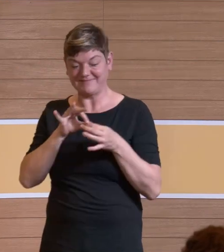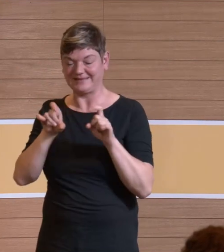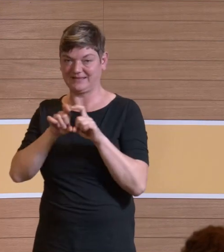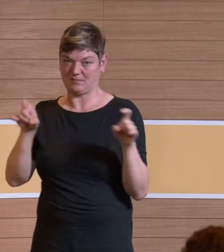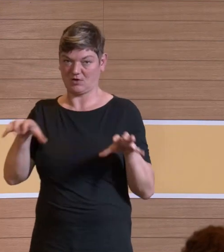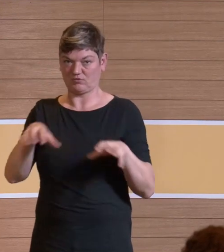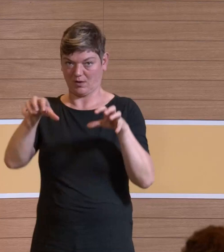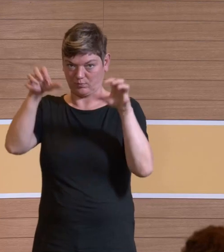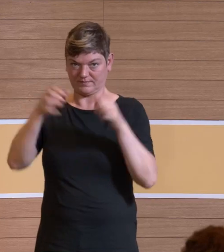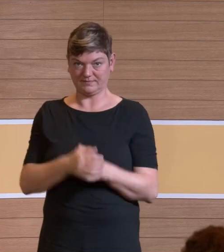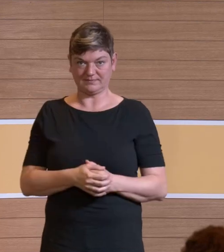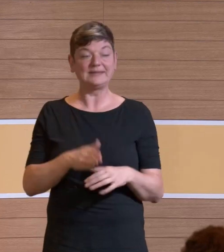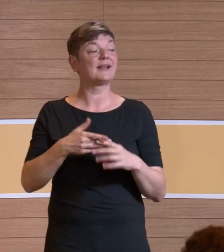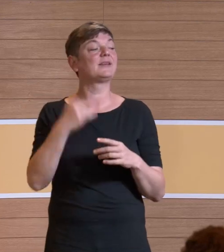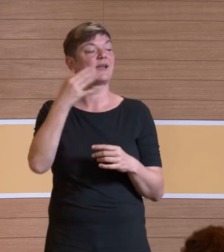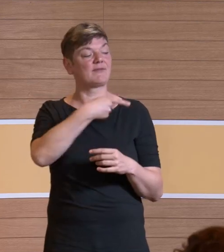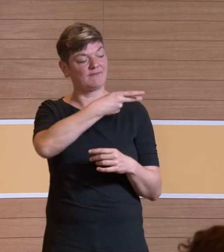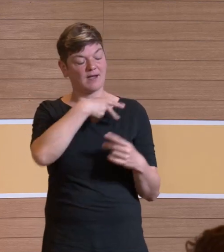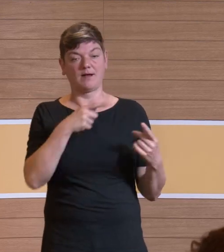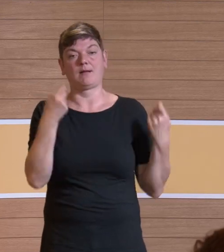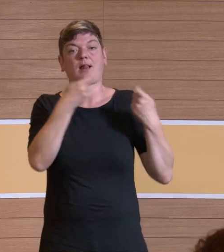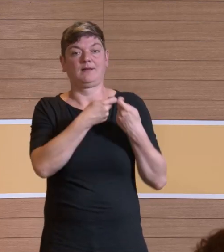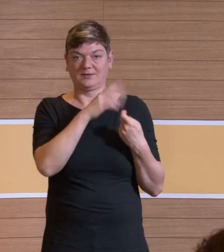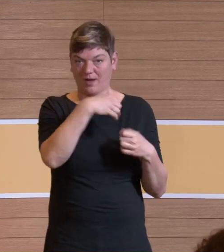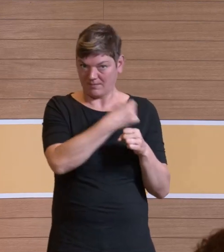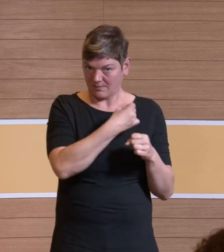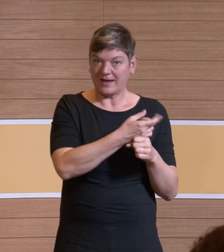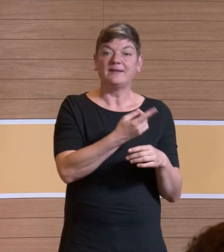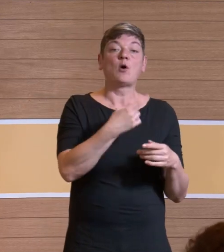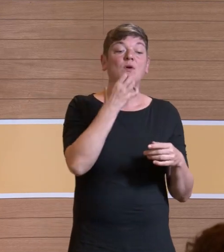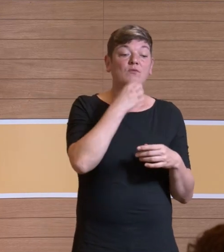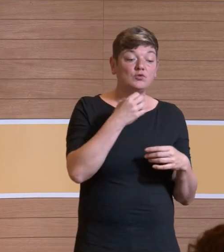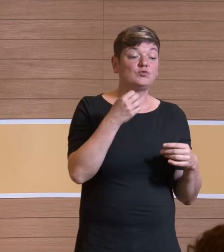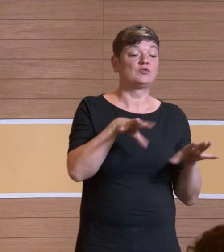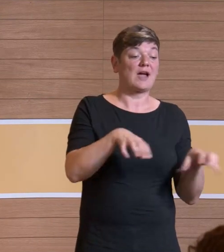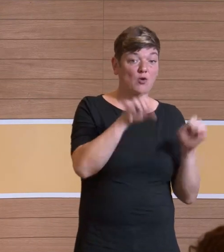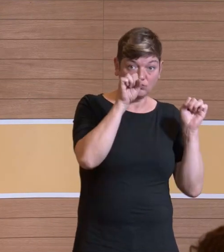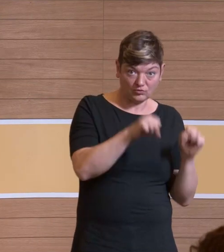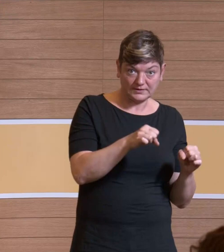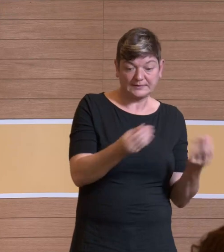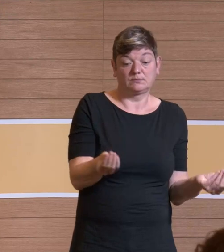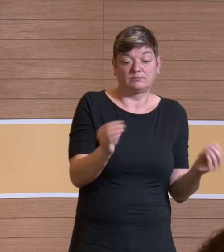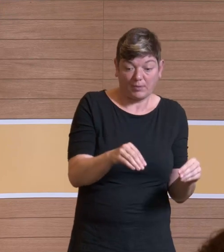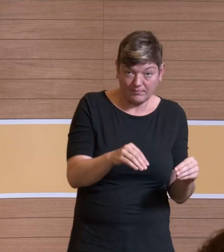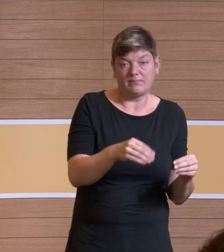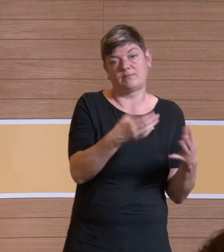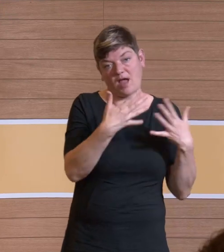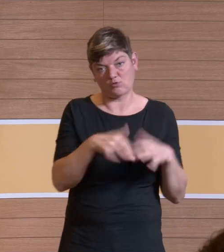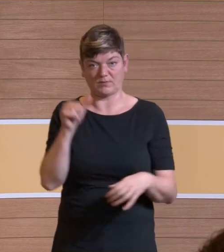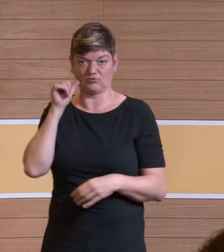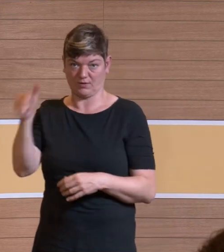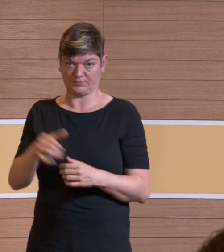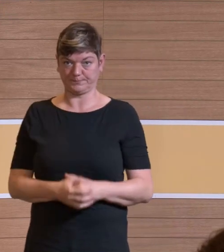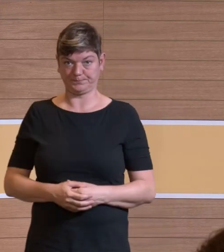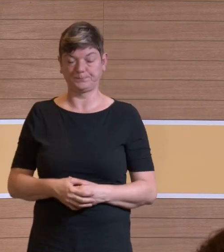auch die Zusammenarbeit dann irgendwann gegeben, wo wir uns dann hier zusammengefunden haben. Ja, ich erzähle Ihnen heute was zum Thema Schall